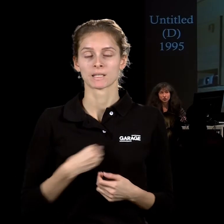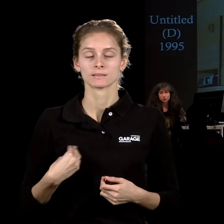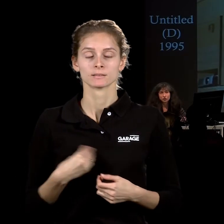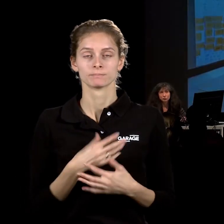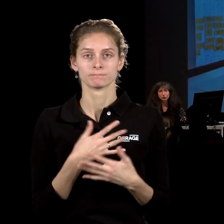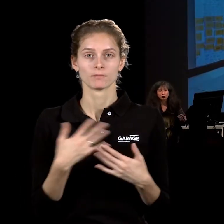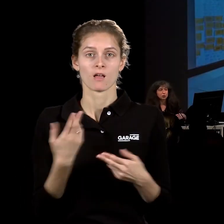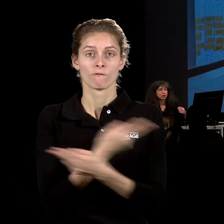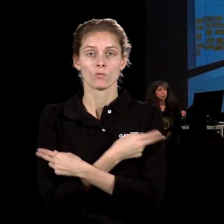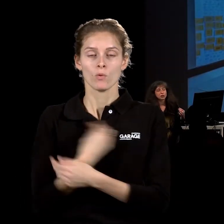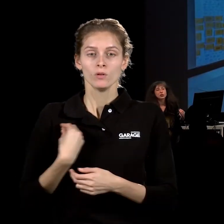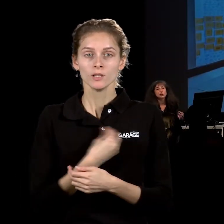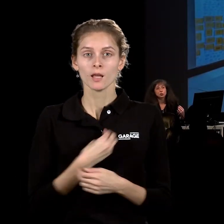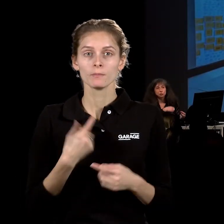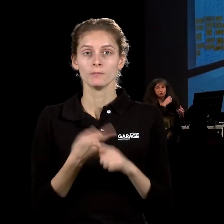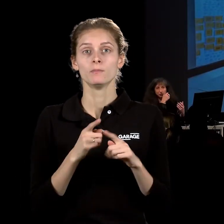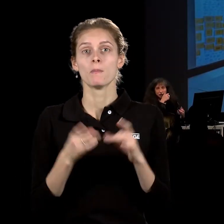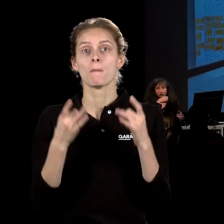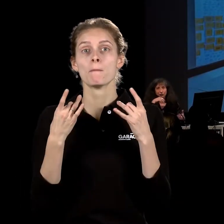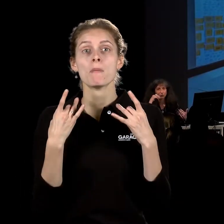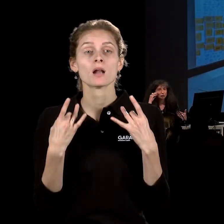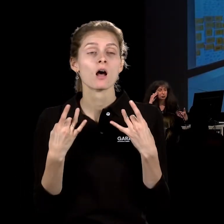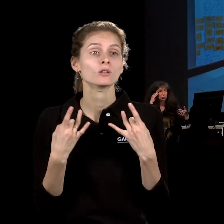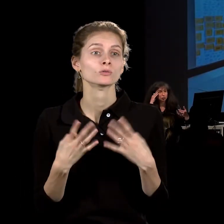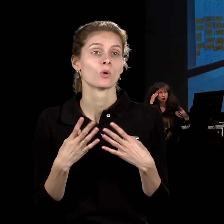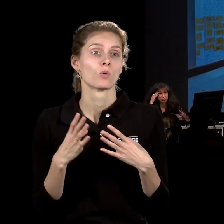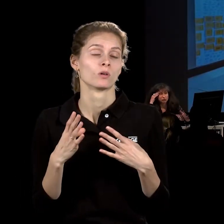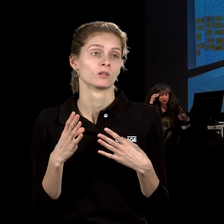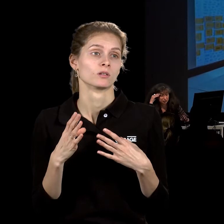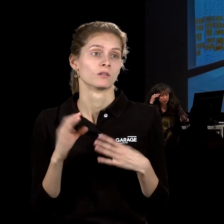футболка с надписями это тоже некий простейший способ коммуникации. Вообще,